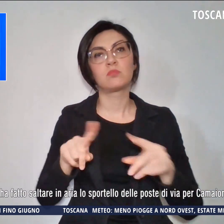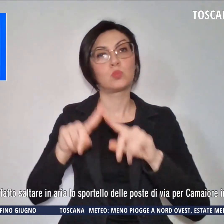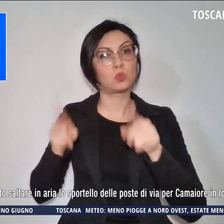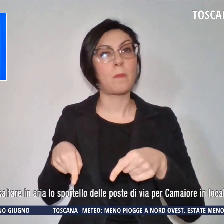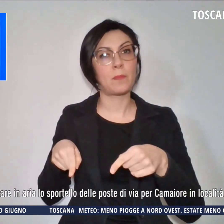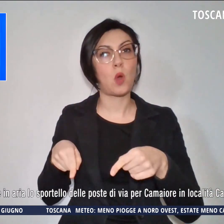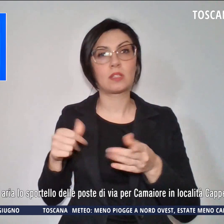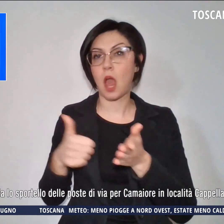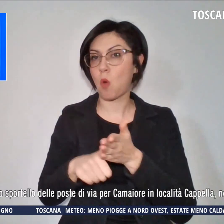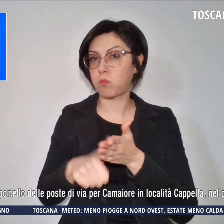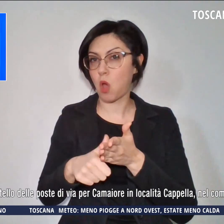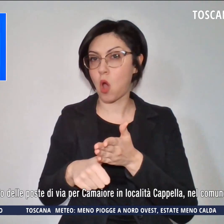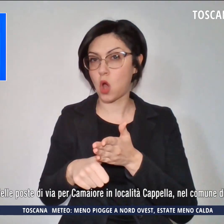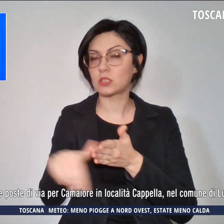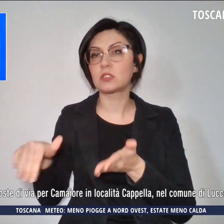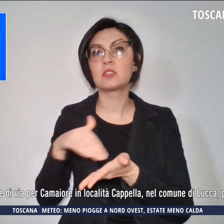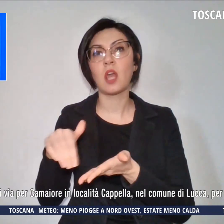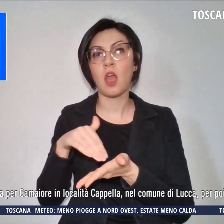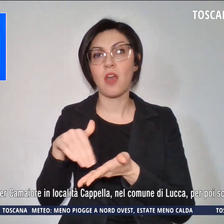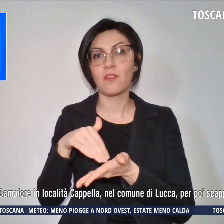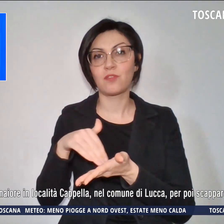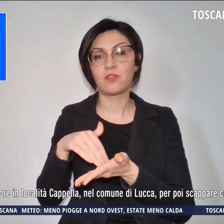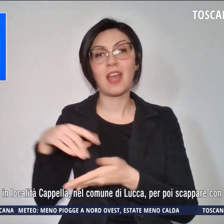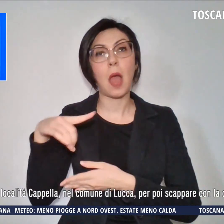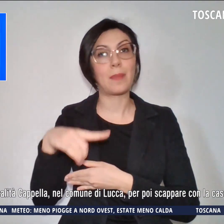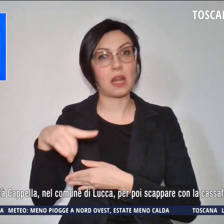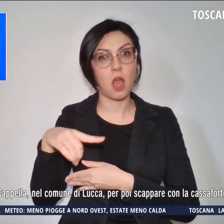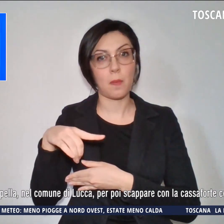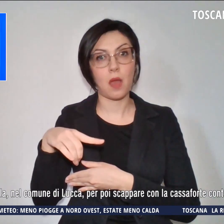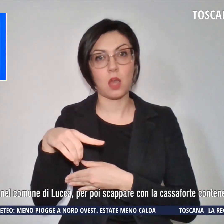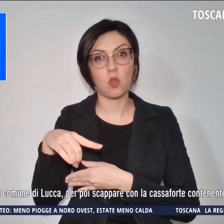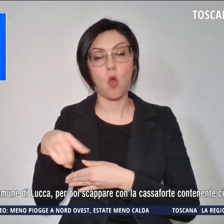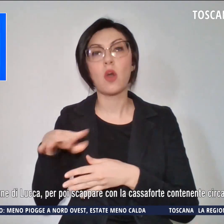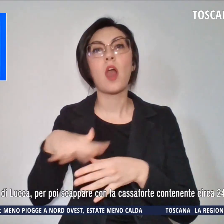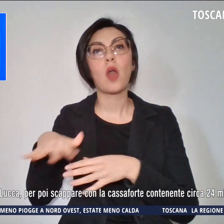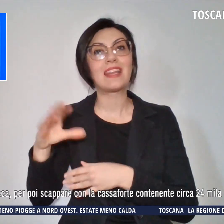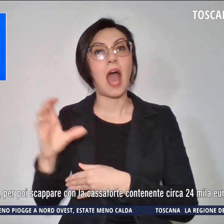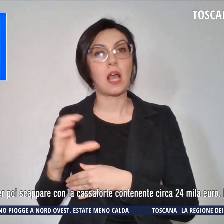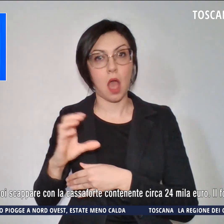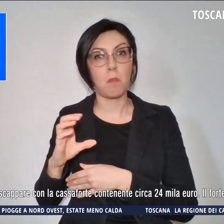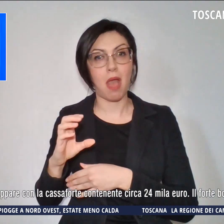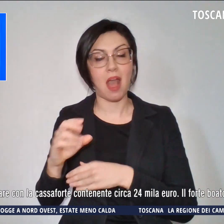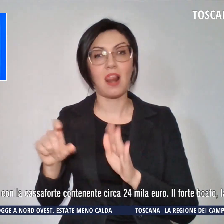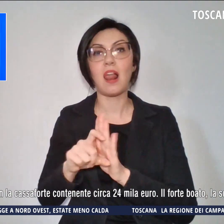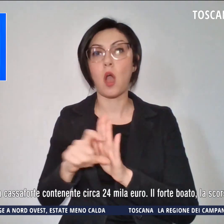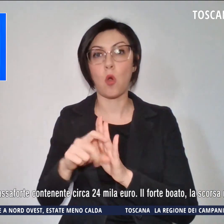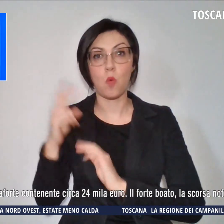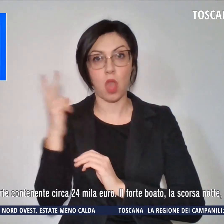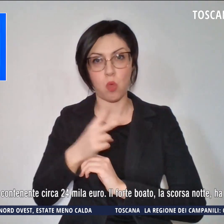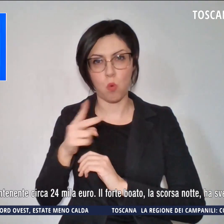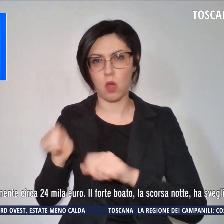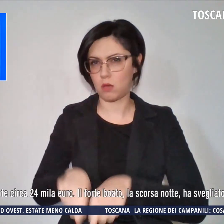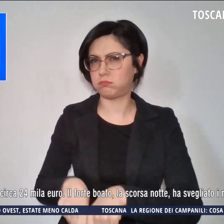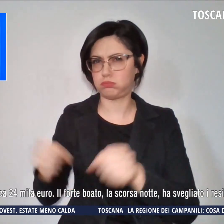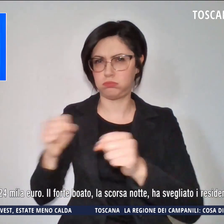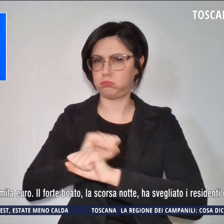poste di via per Camaiore in località Cappella, siamo nel comune di Lucca, per poi